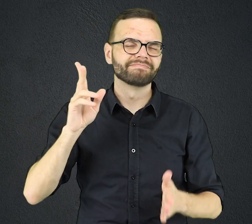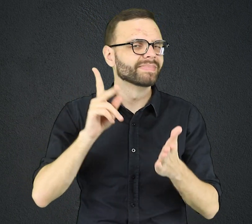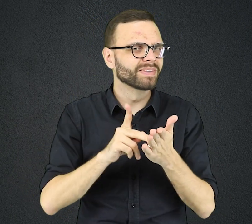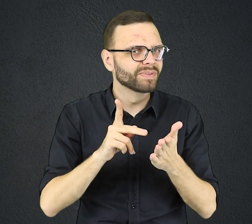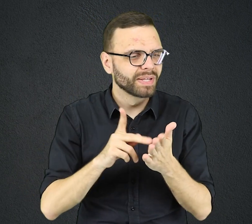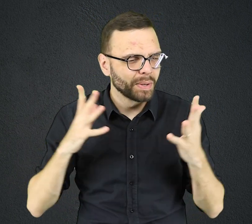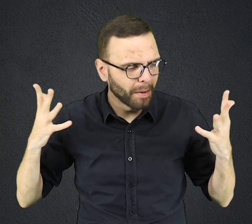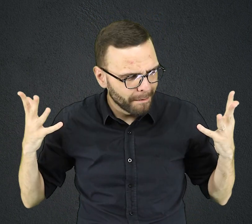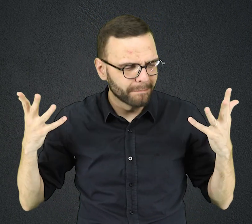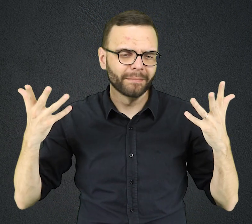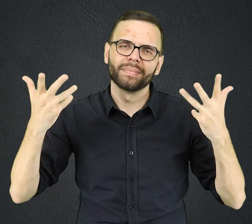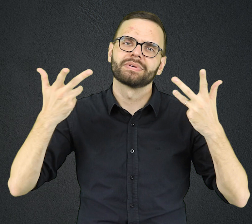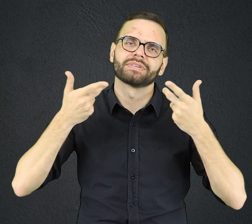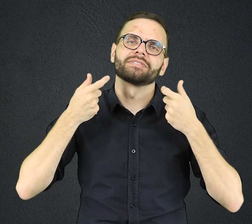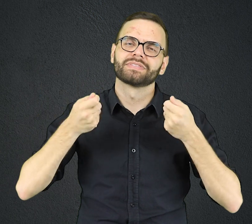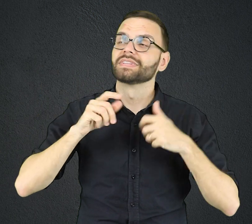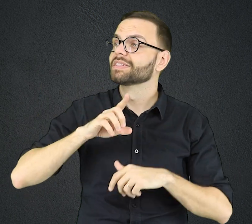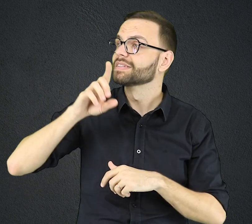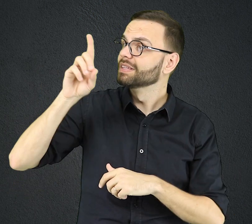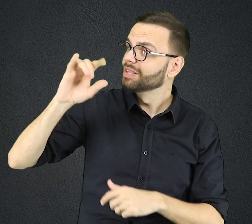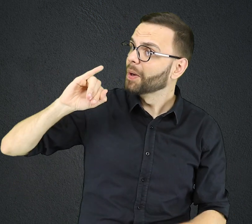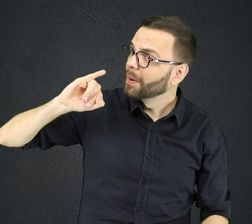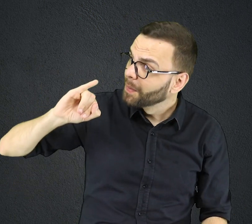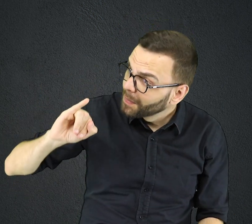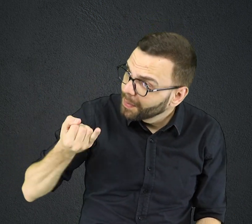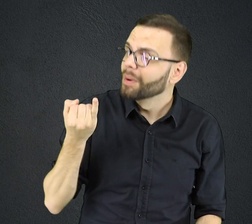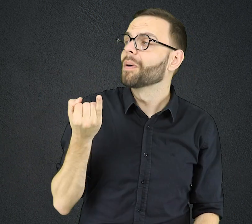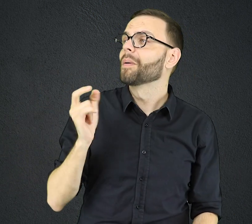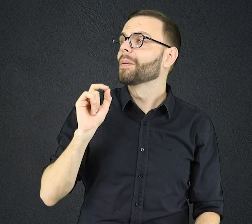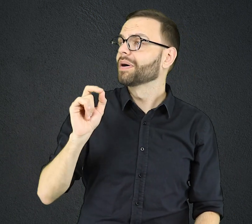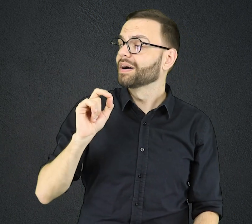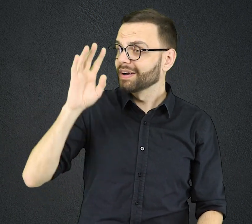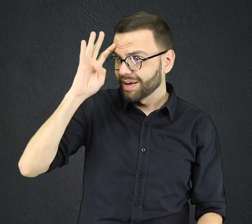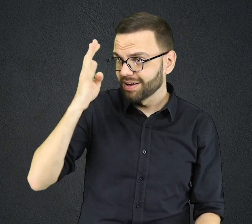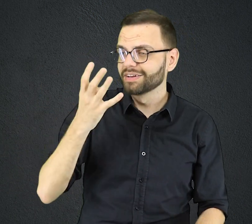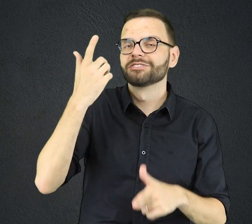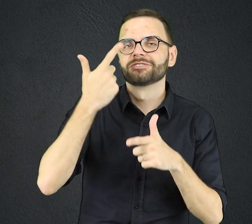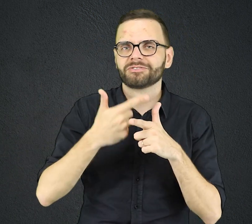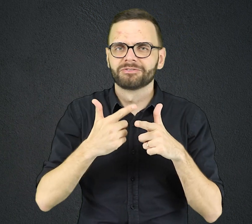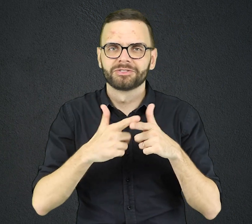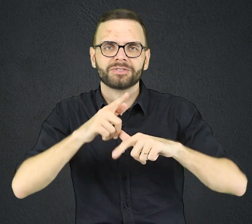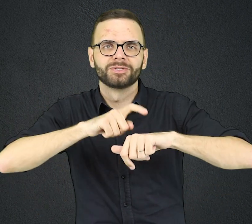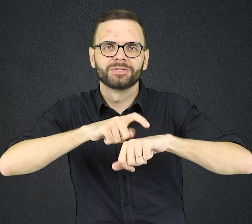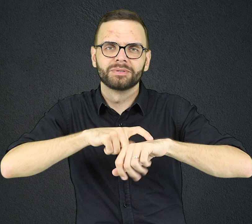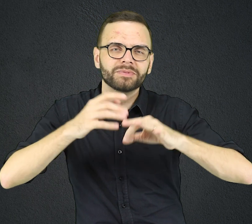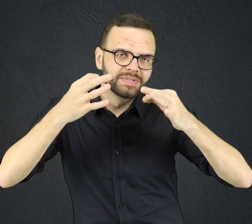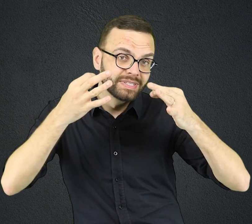dá a oportunidade de mostrar confiança e resolve os problemas no tempo certo. A fidelidade de